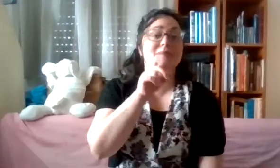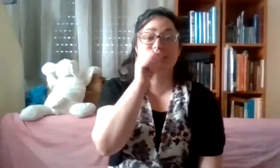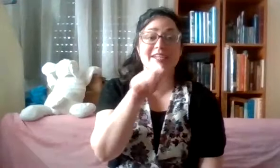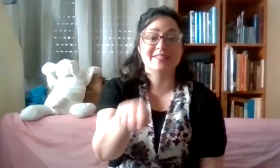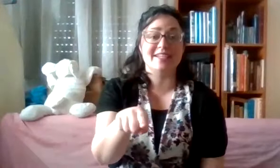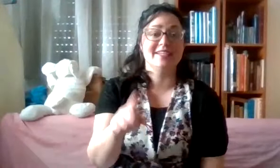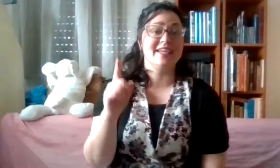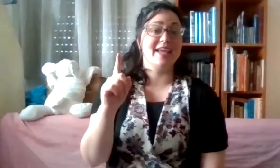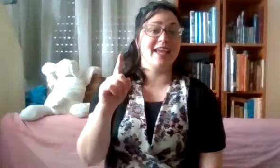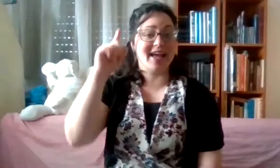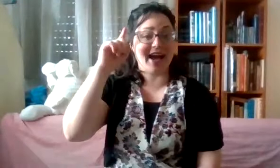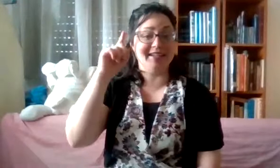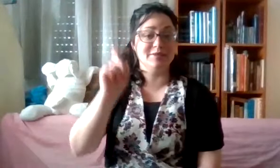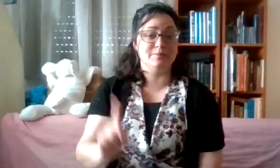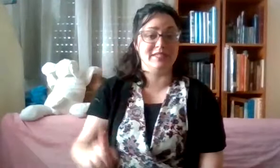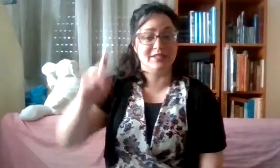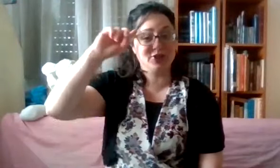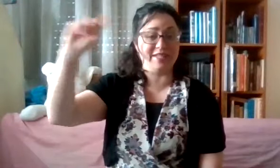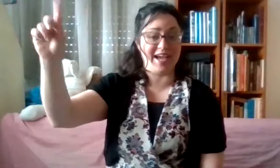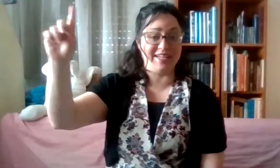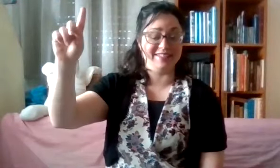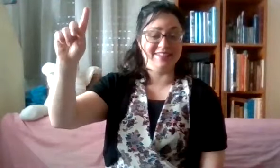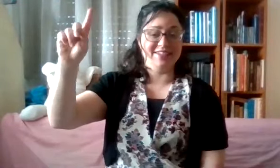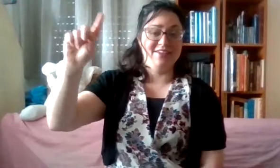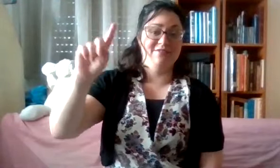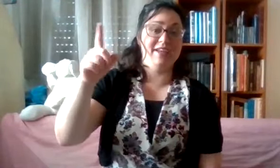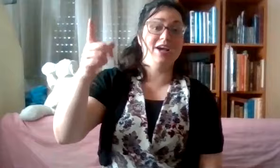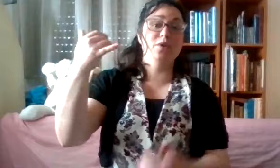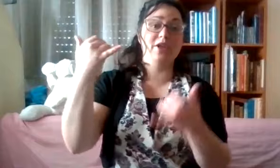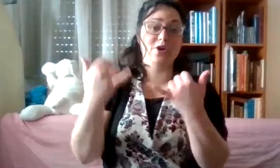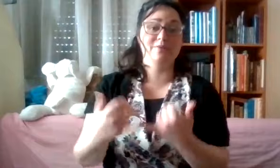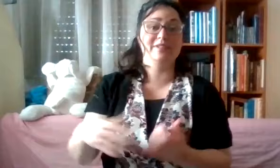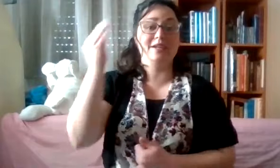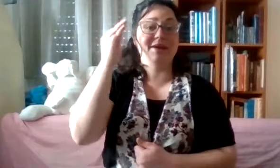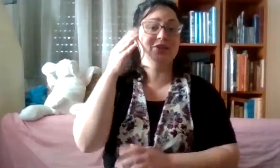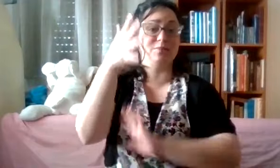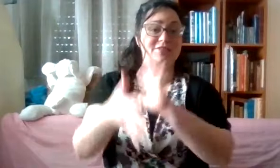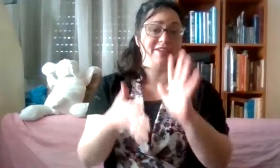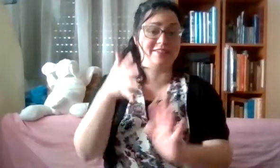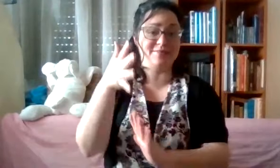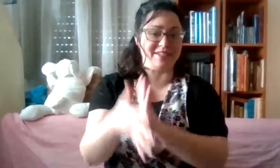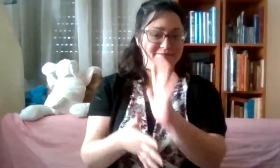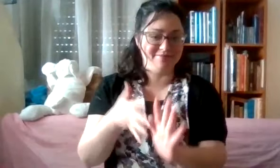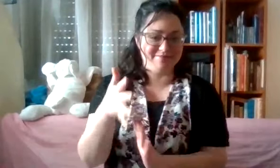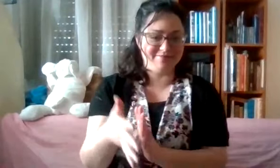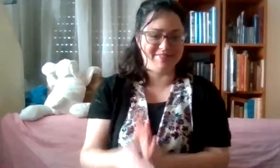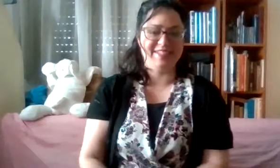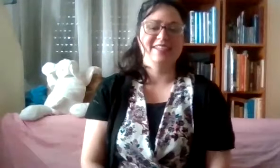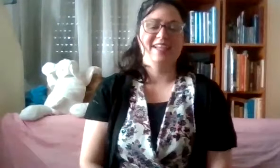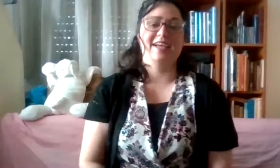לשיר הזה, אחד מי יודע. ואנחנו היום נלמד אותו בשפת סימנים. אז